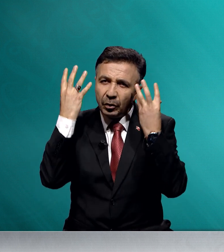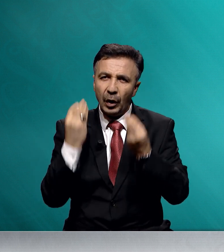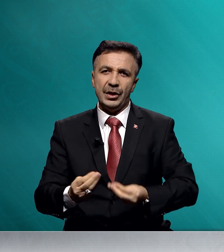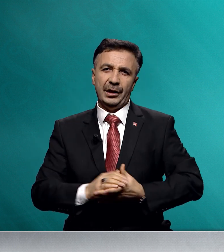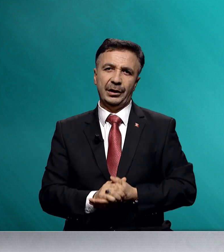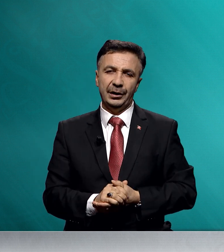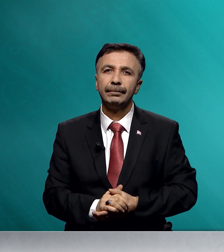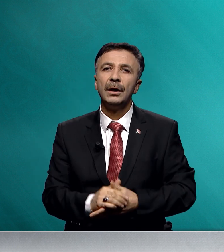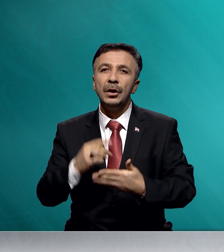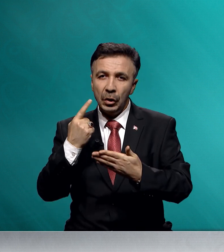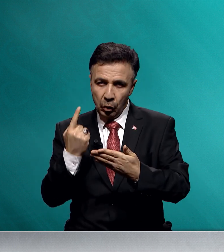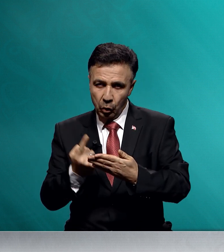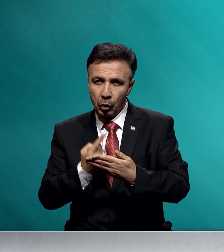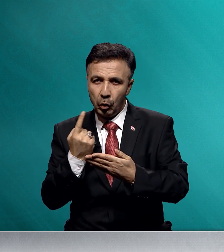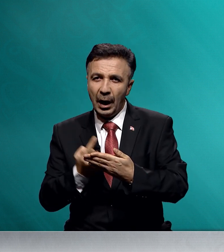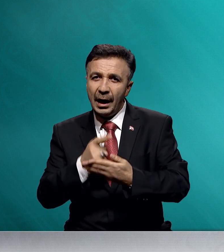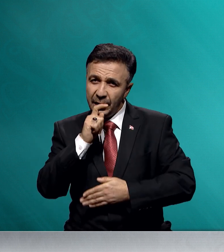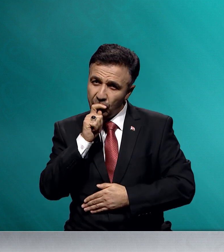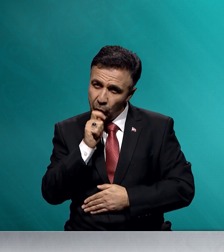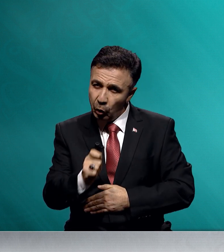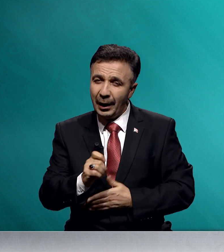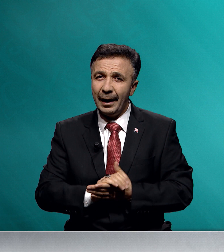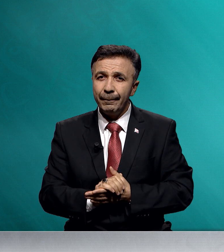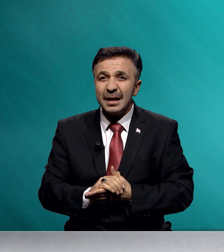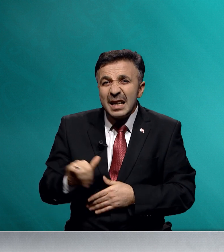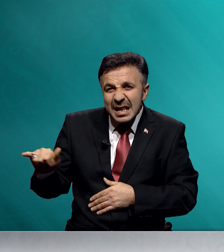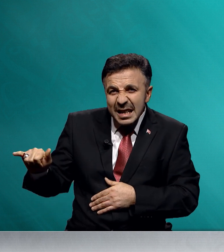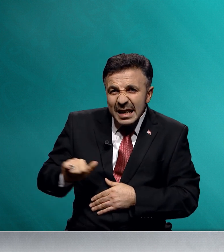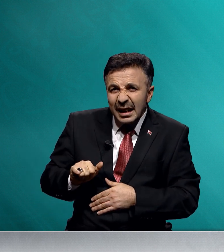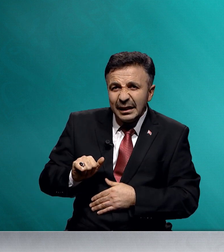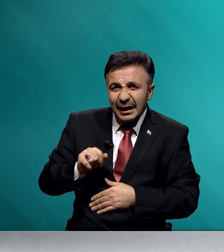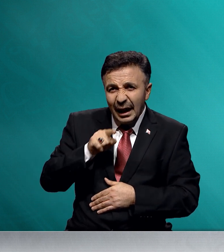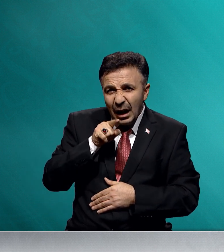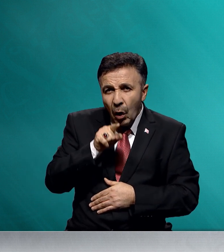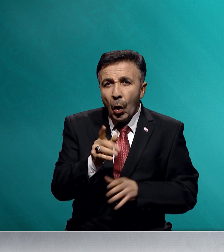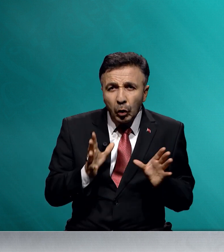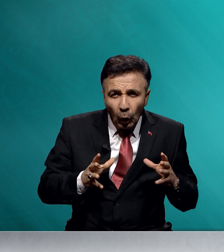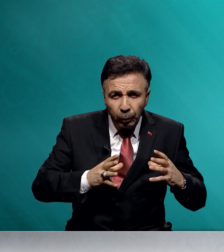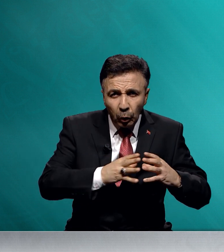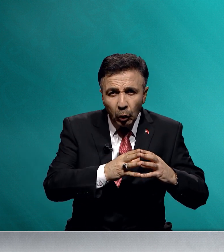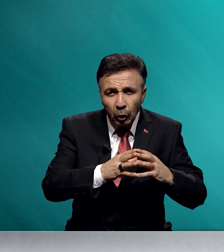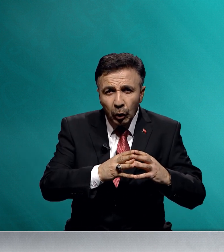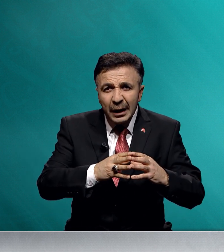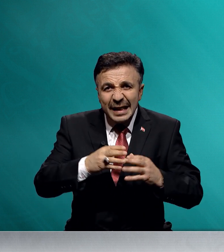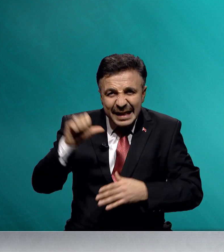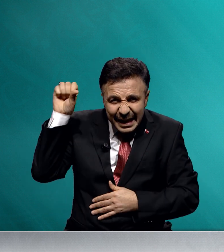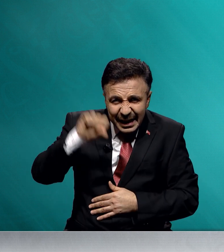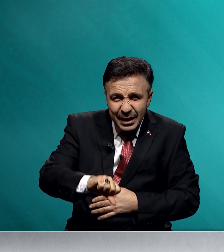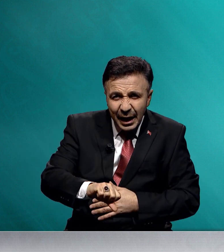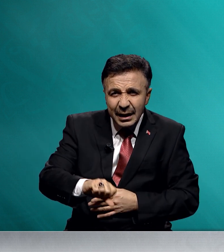olacaktır. Kur'an'ın sözüyle yakında o topluluk yenilecek